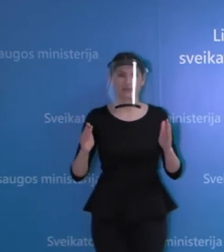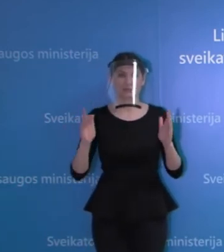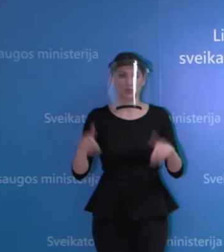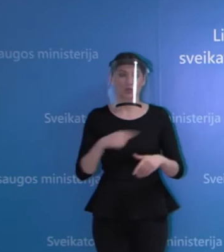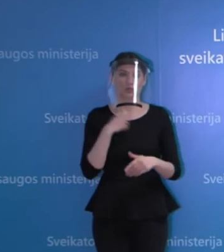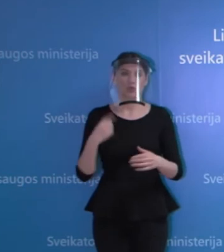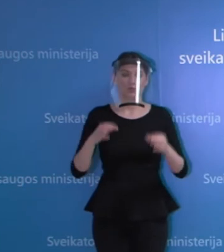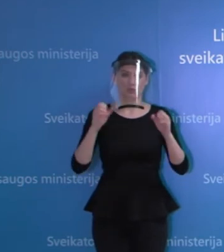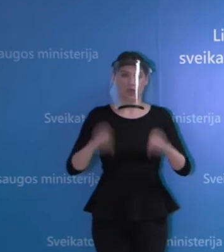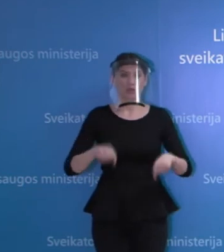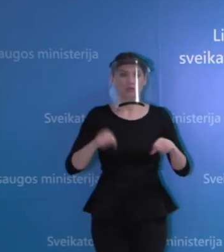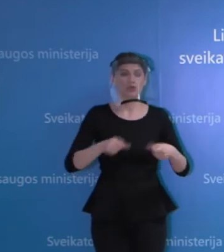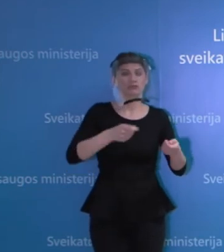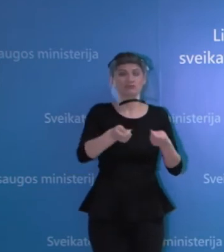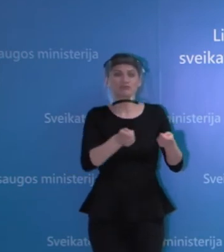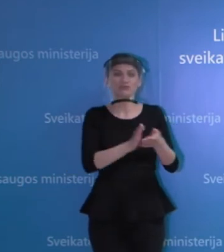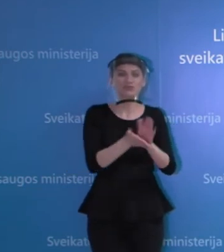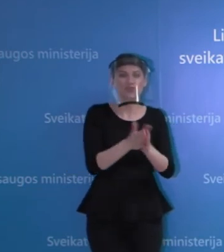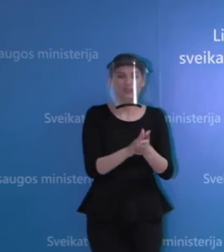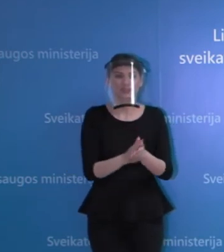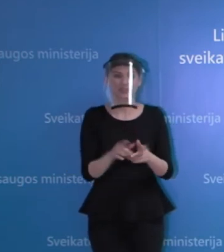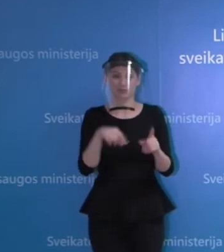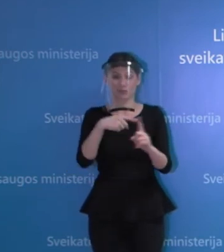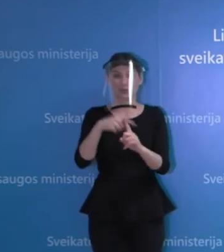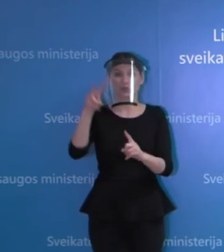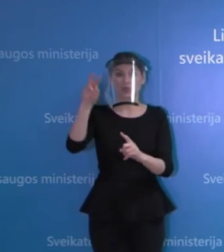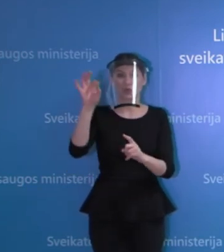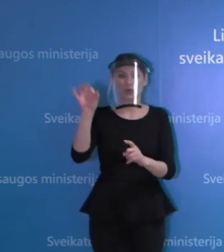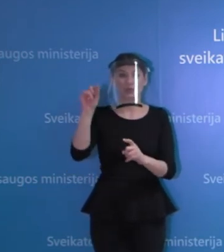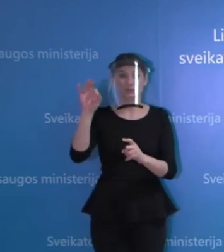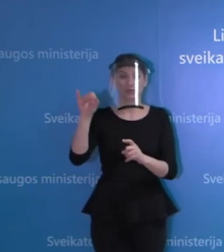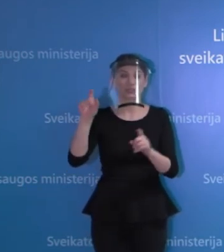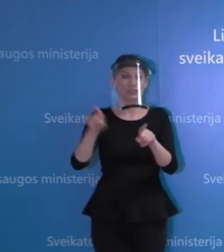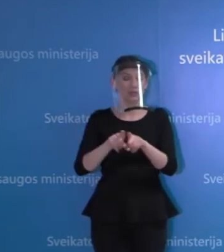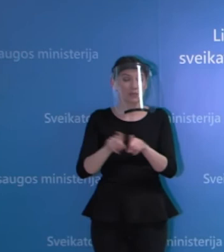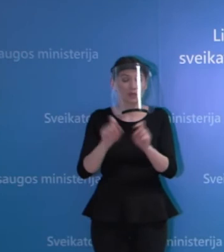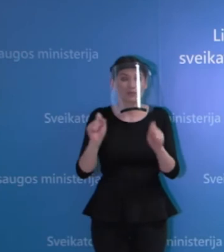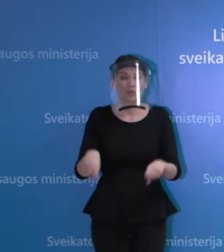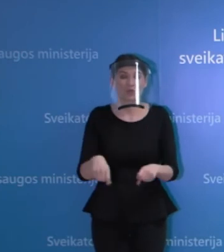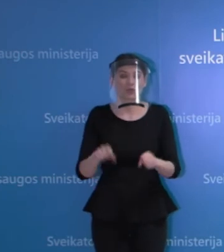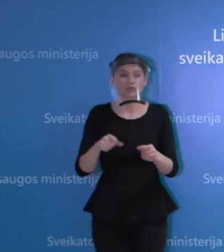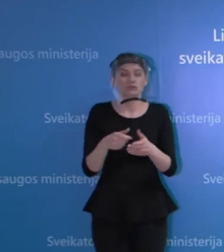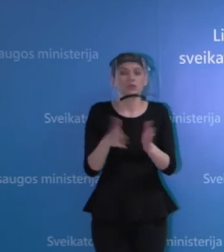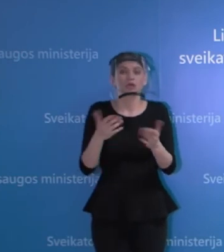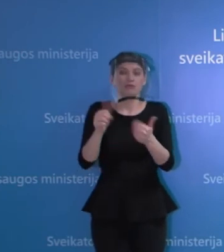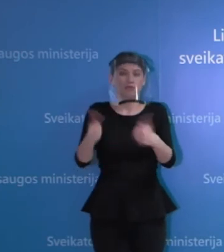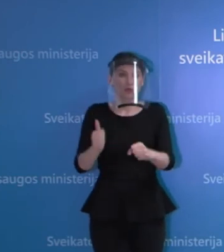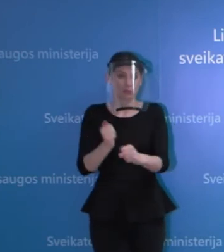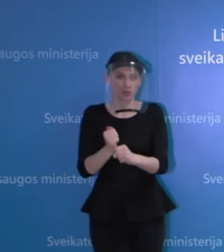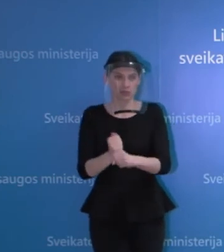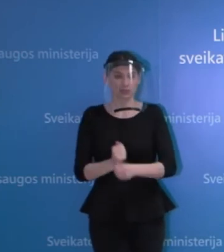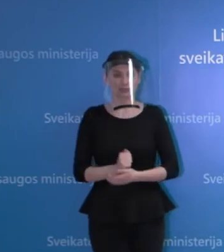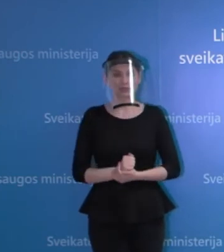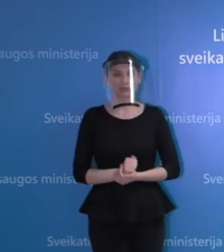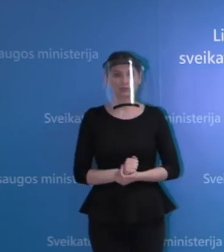Galų galėtą patį organizuojantį įstaigą, tikrai turi plačias galimybės ir įgaliojimus veikti. Ir